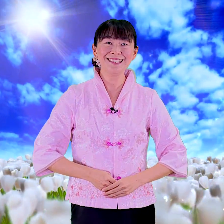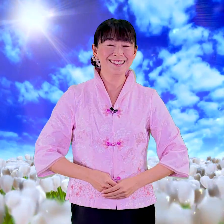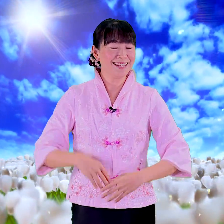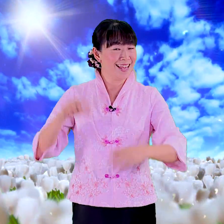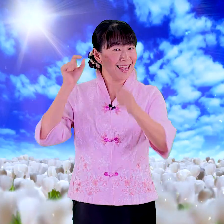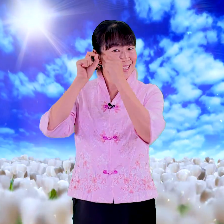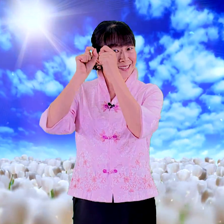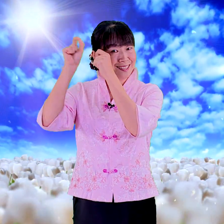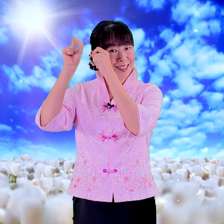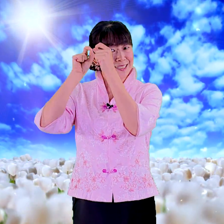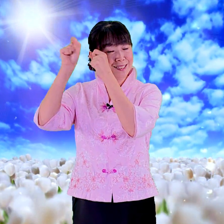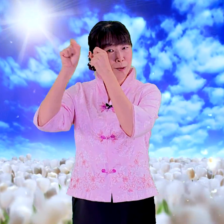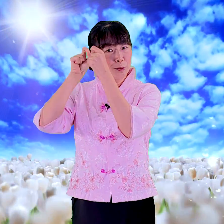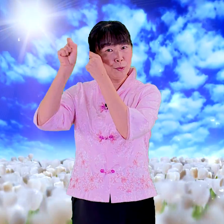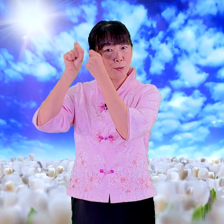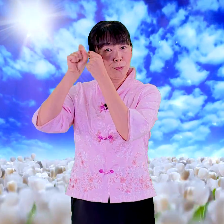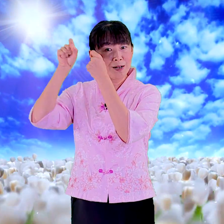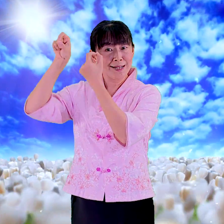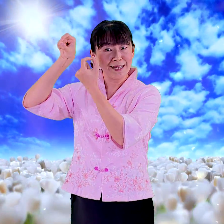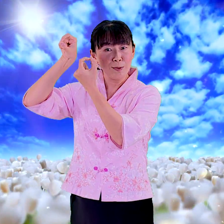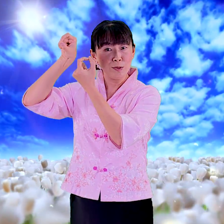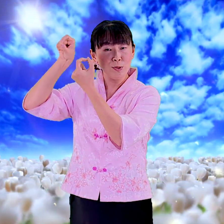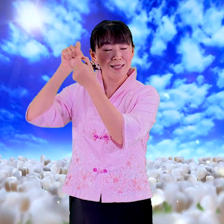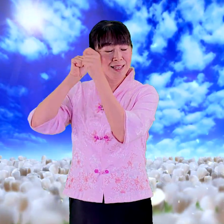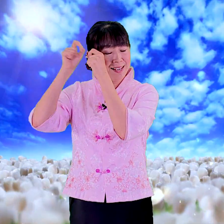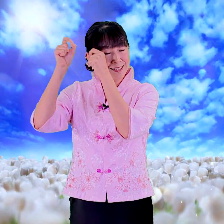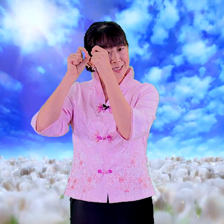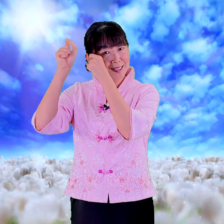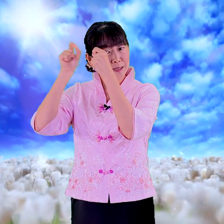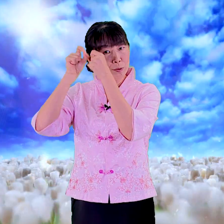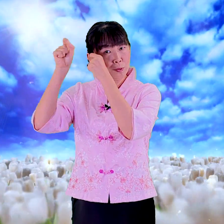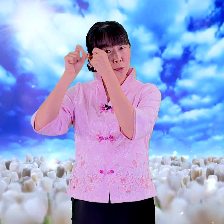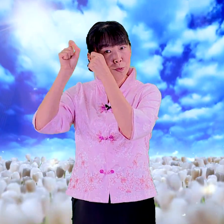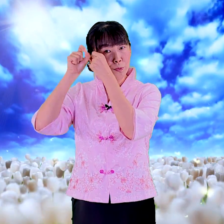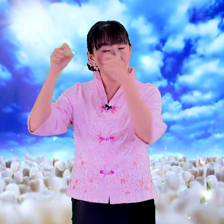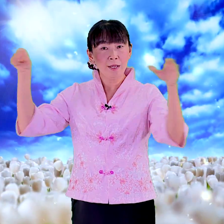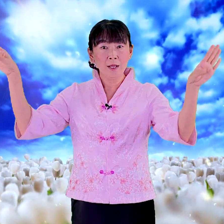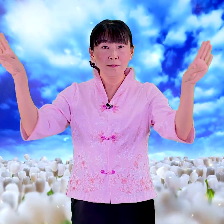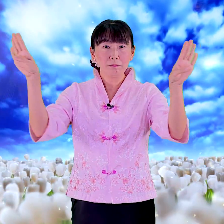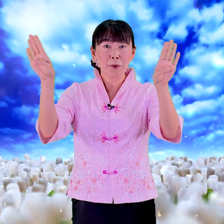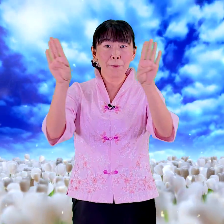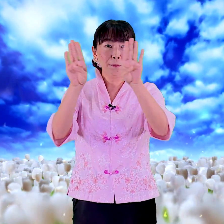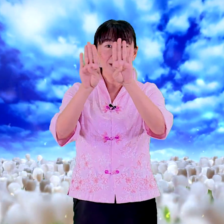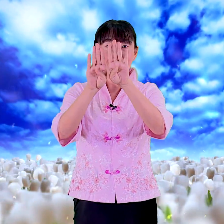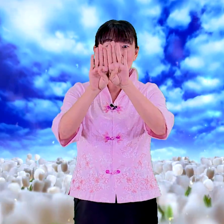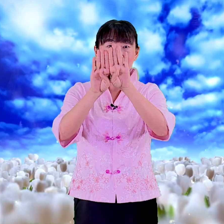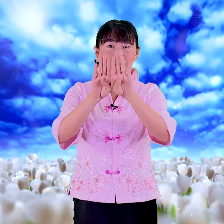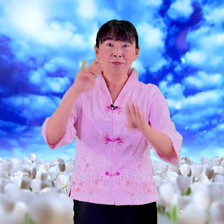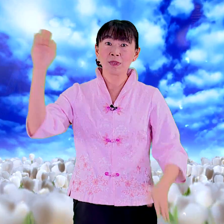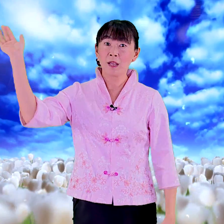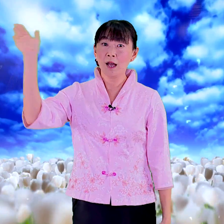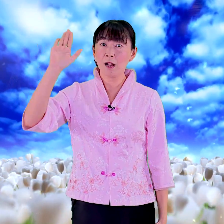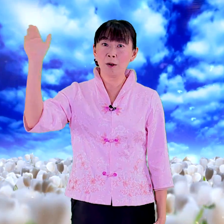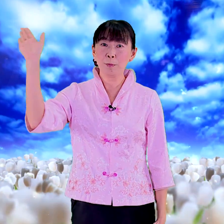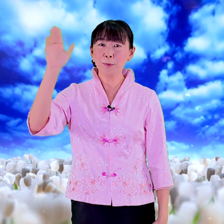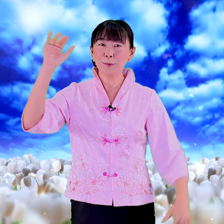事故两个圆圈事故谋必而不